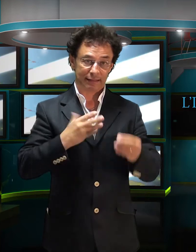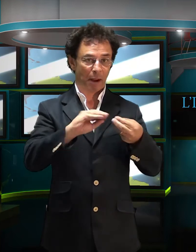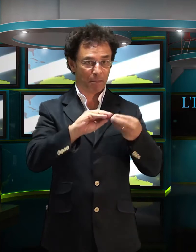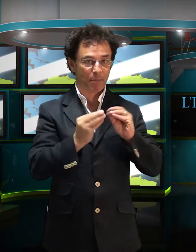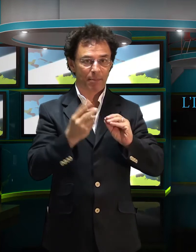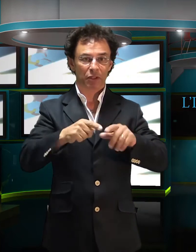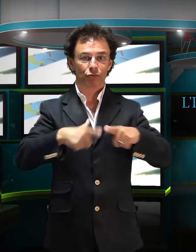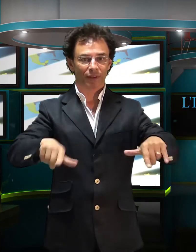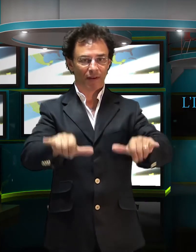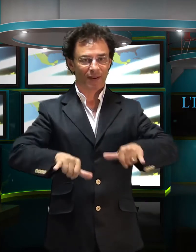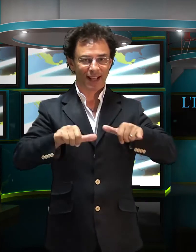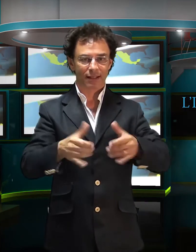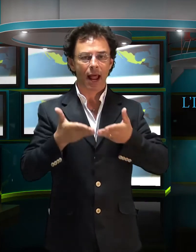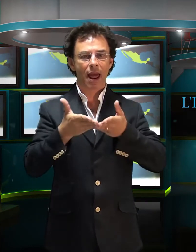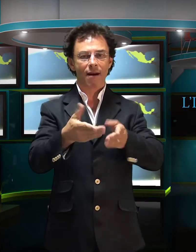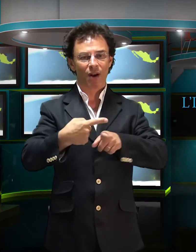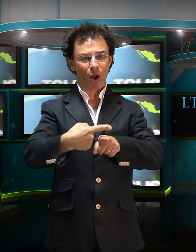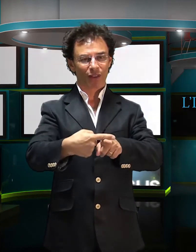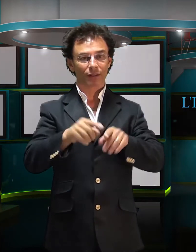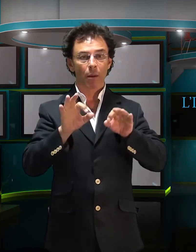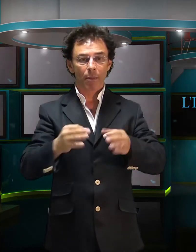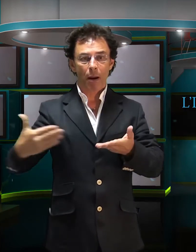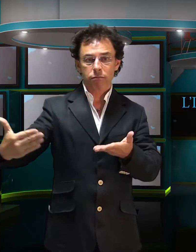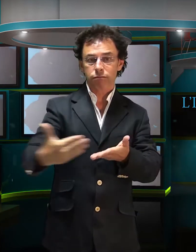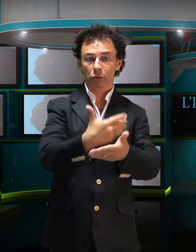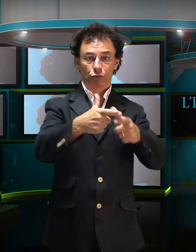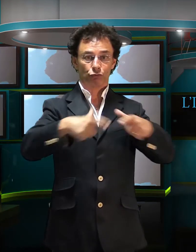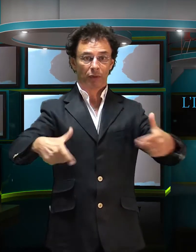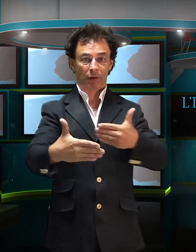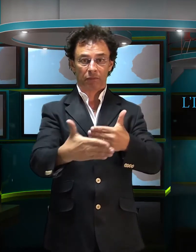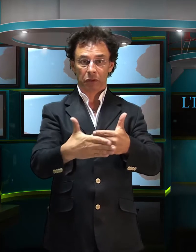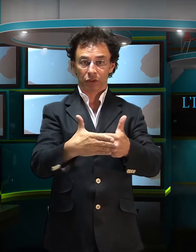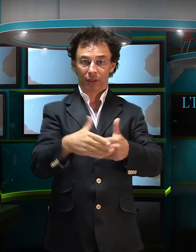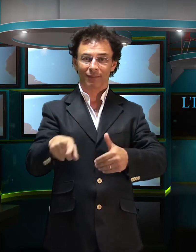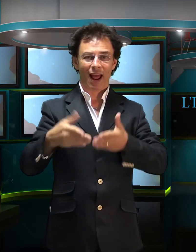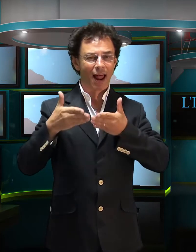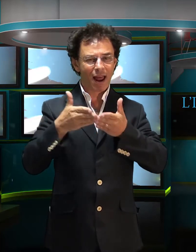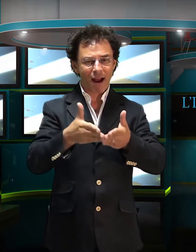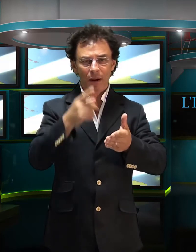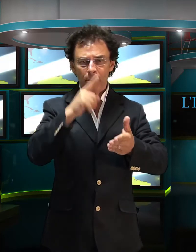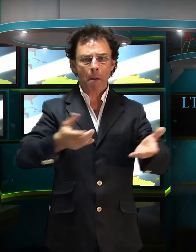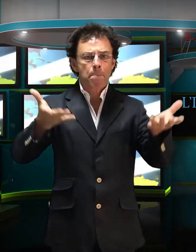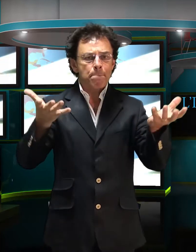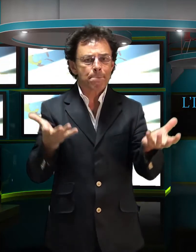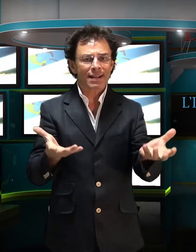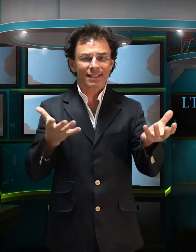Problemi a Venezia per le crociere che passano vicino la città. Le navi che pesano centinaia di tonnellate